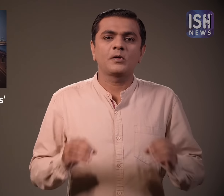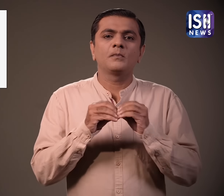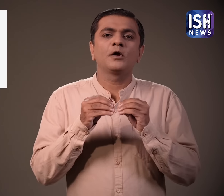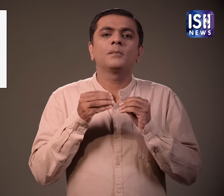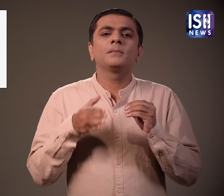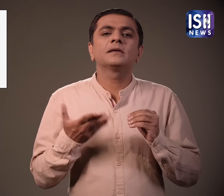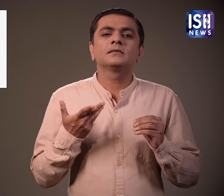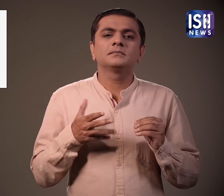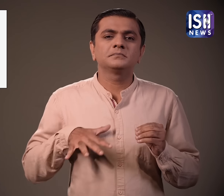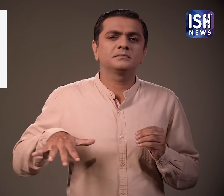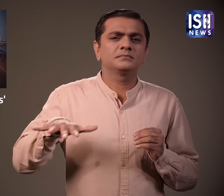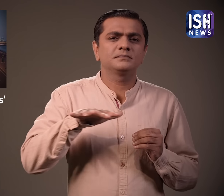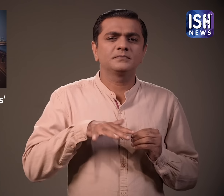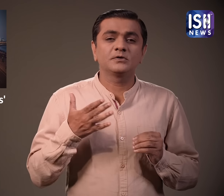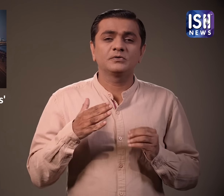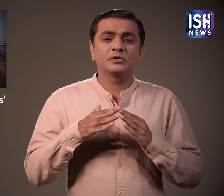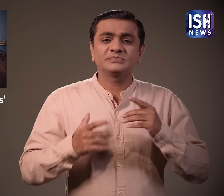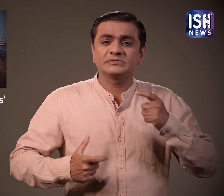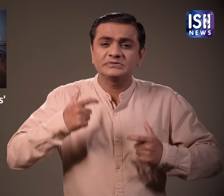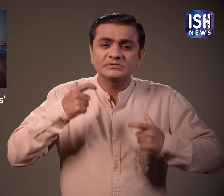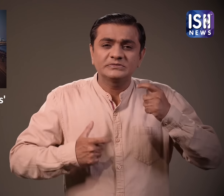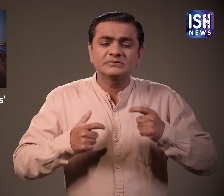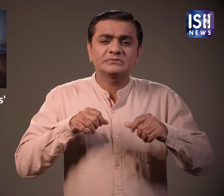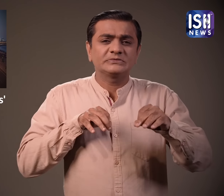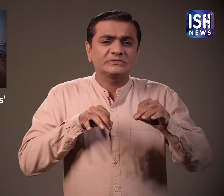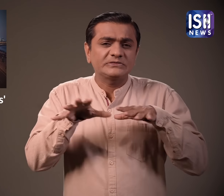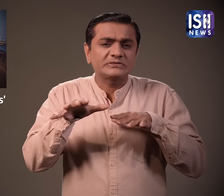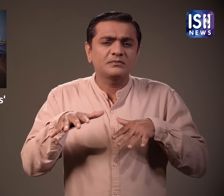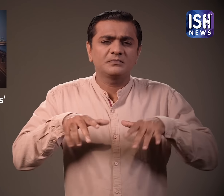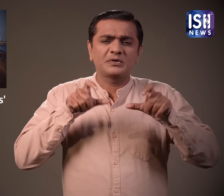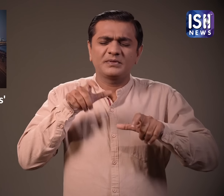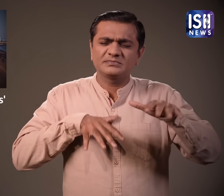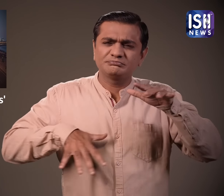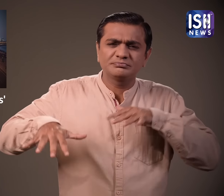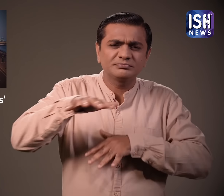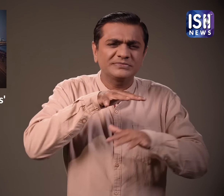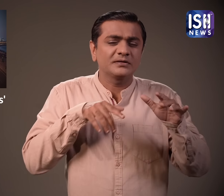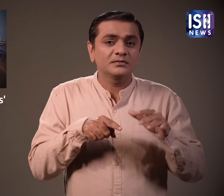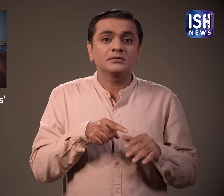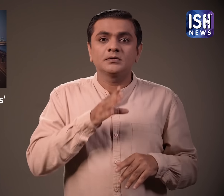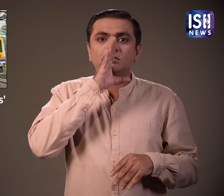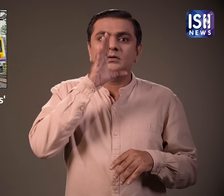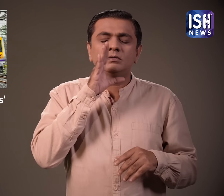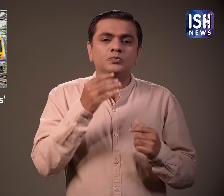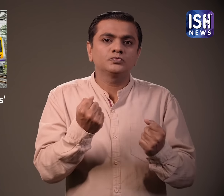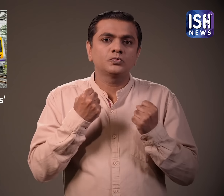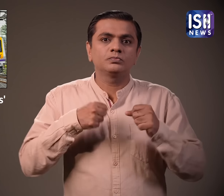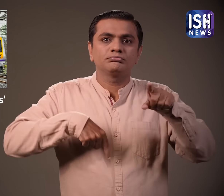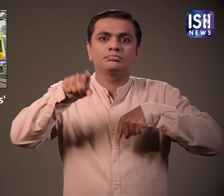मुंबई अपनी उची इमारतों भीड भार और मजबूर्ट ट्रेन परिवाहन के लिए जाना जाता है।